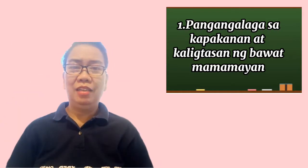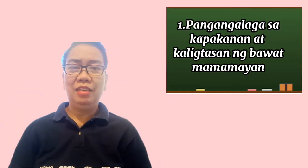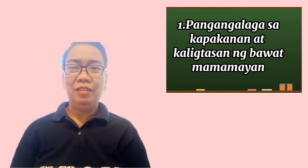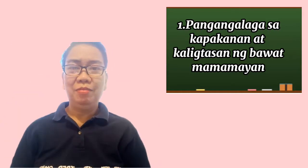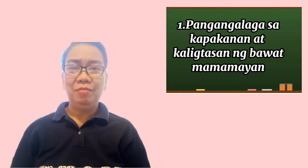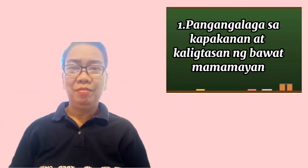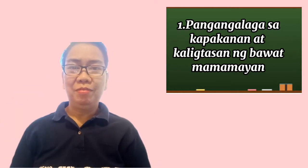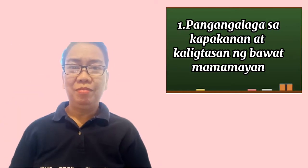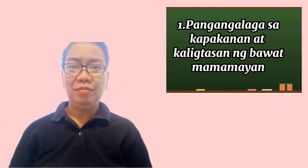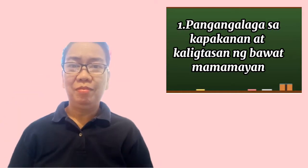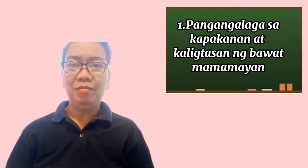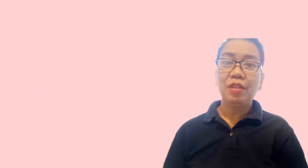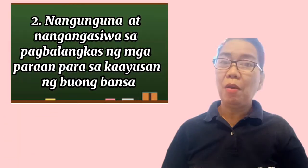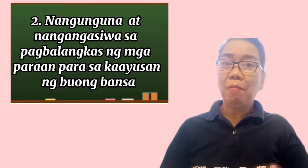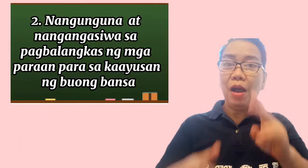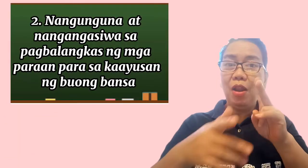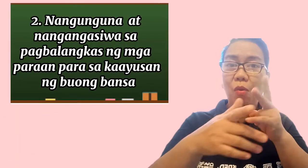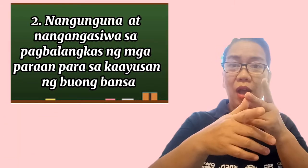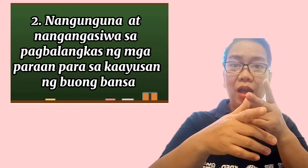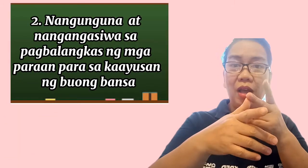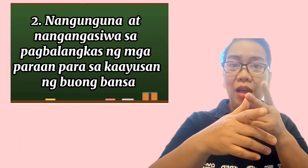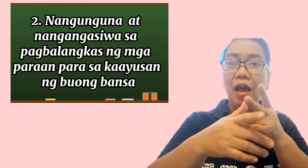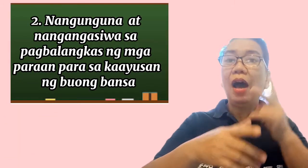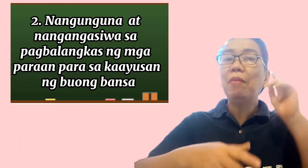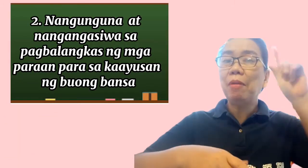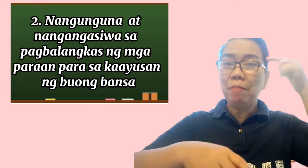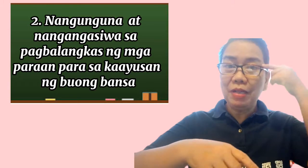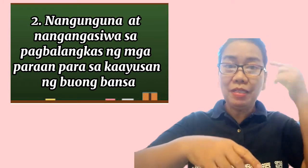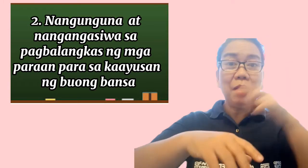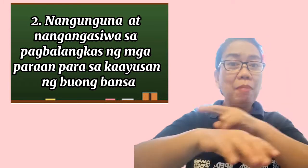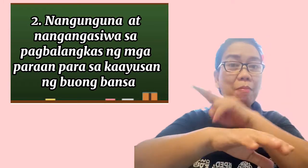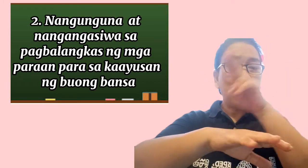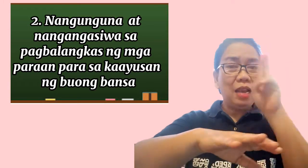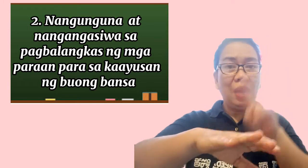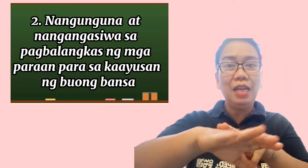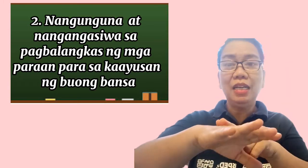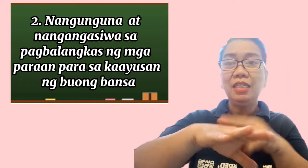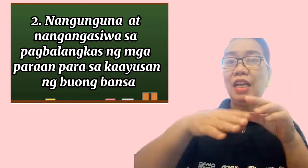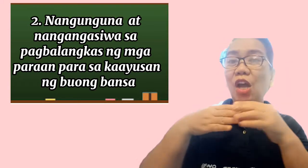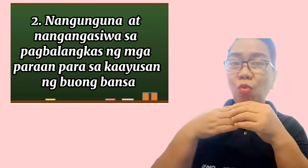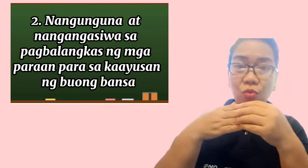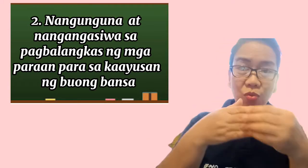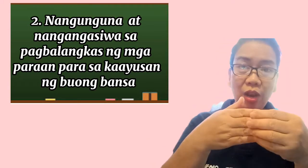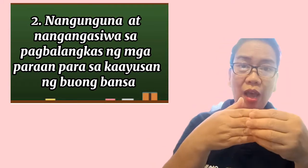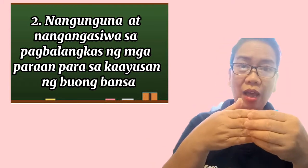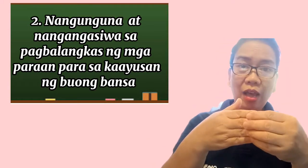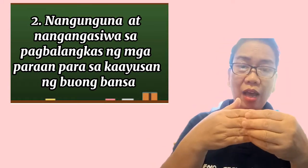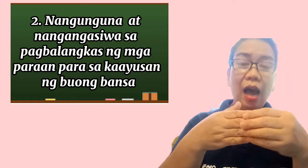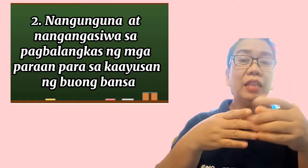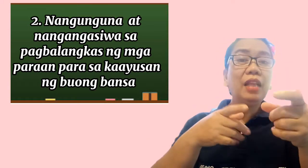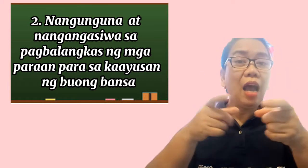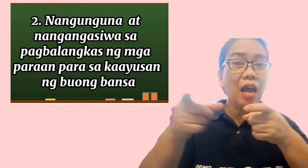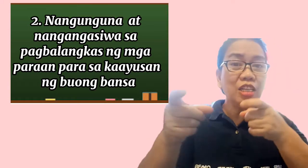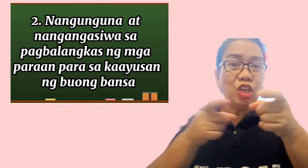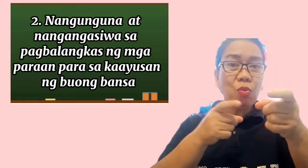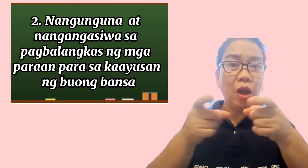Pangalawa, ang pambansang pamahalaan ang siyang nangunguna at nangangasiwa